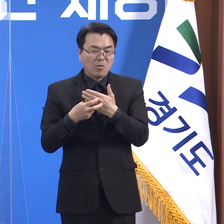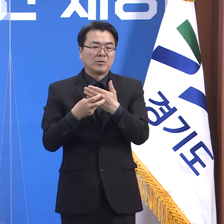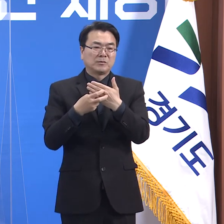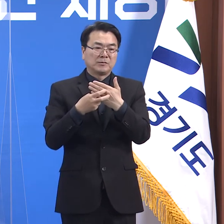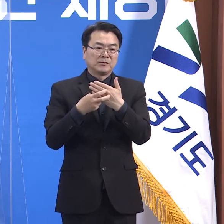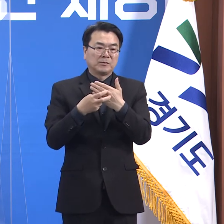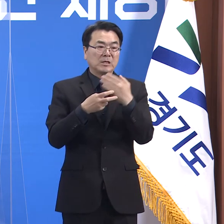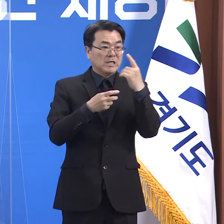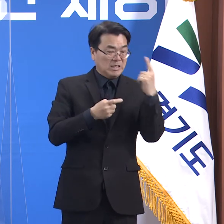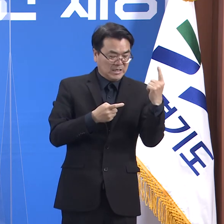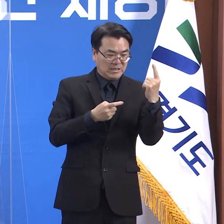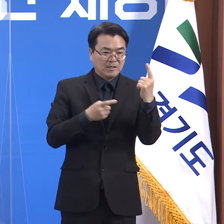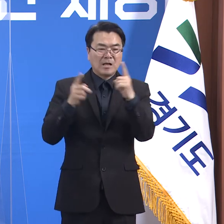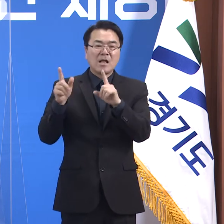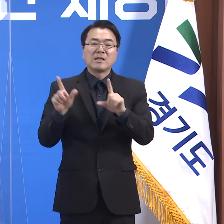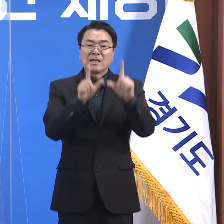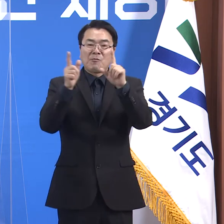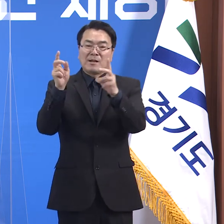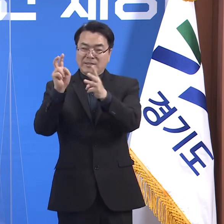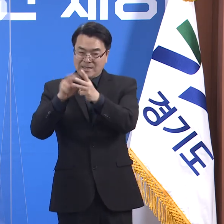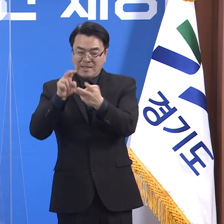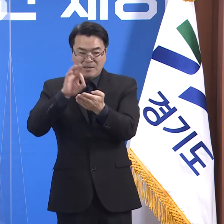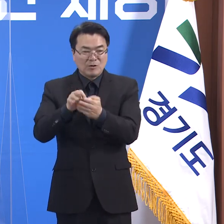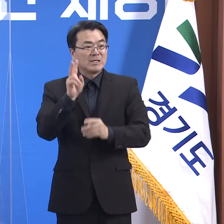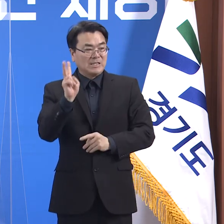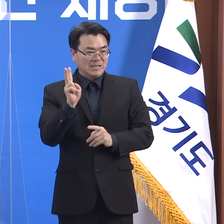약 1대2 비율 수준입니다.